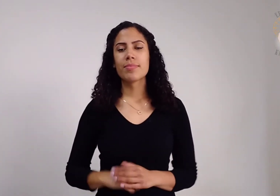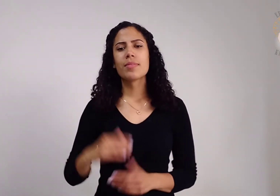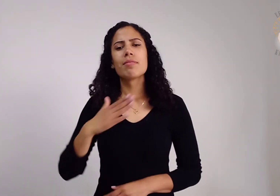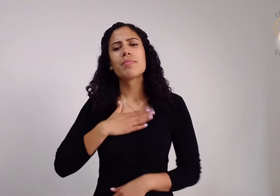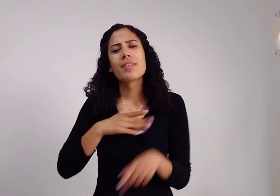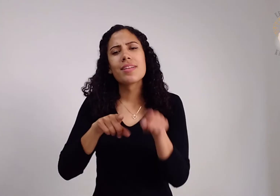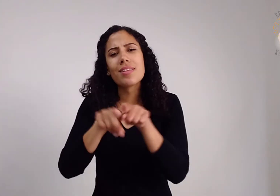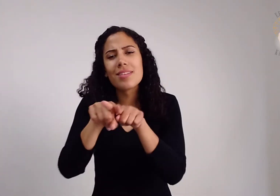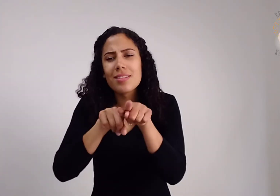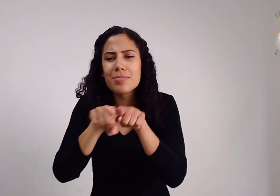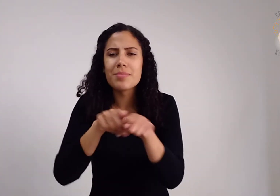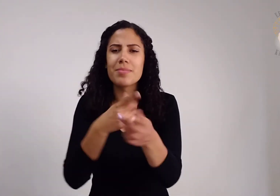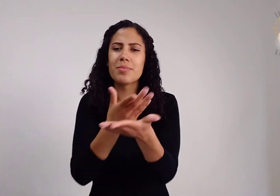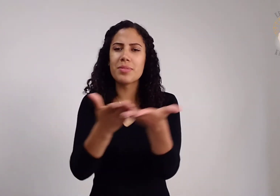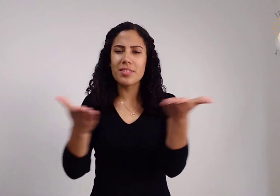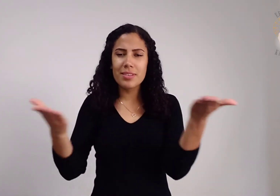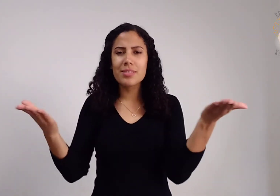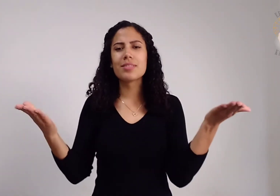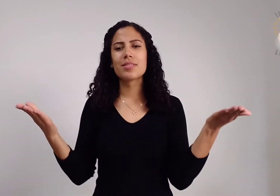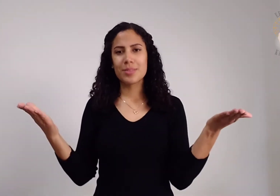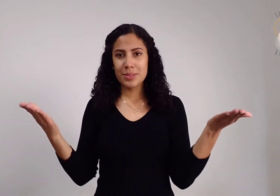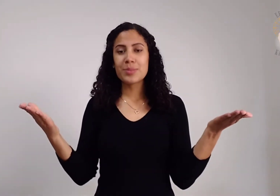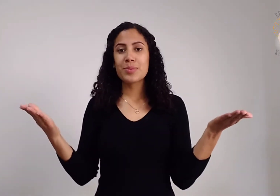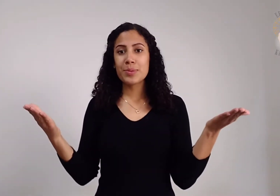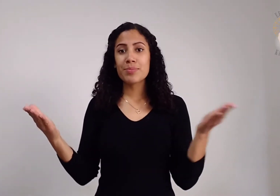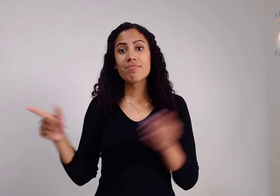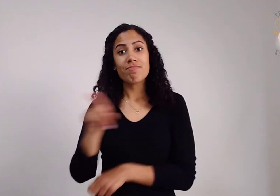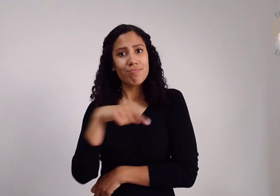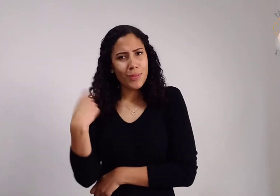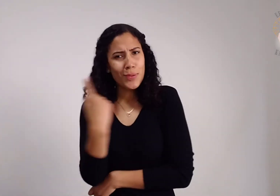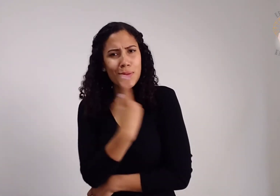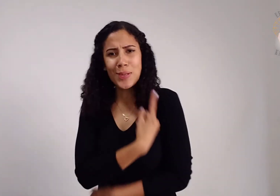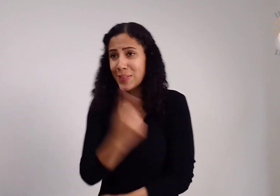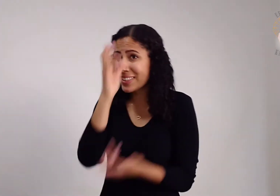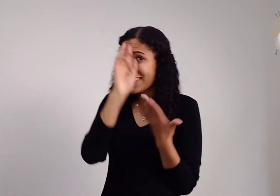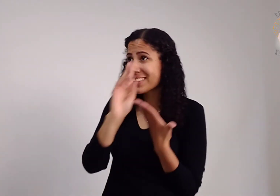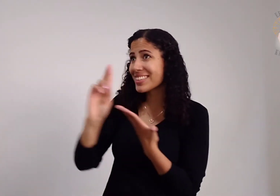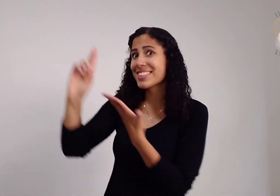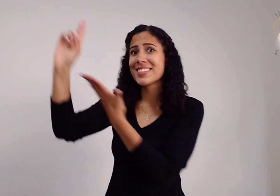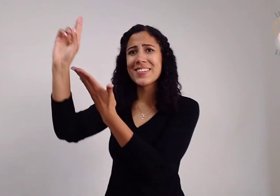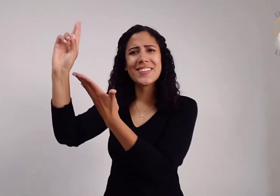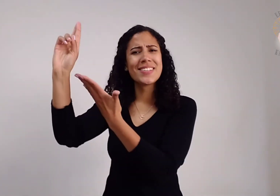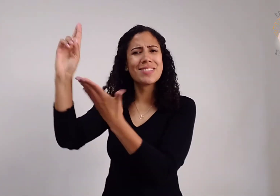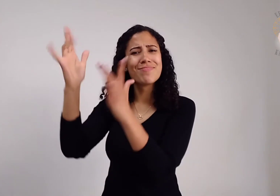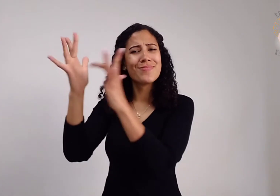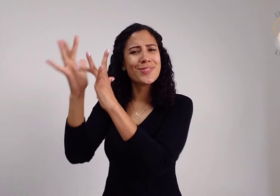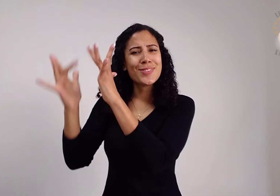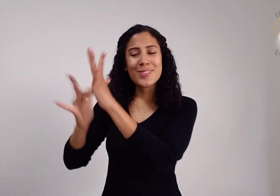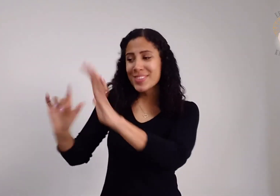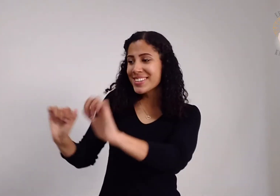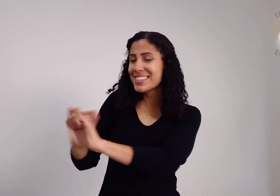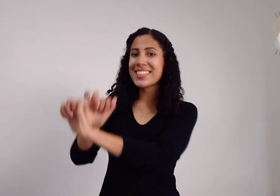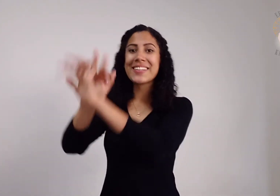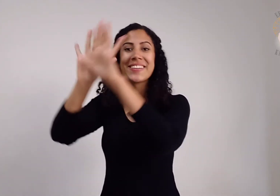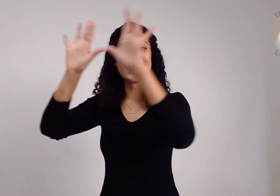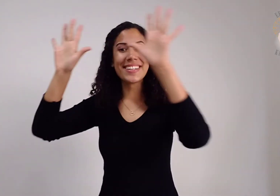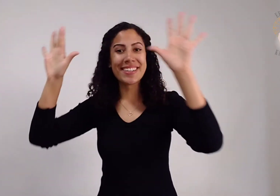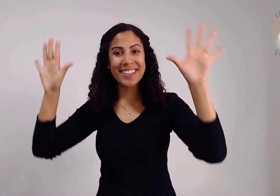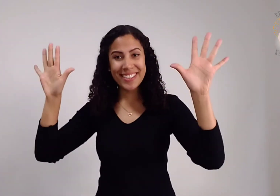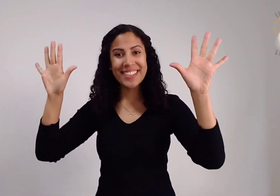Meus irmãos A fé que tendes em nosso Senhor